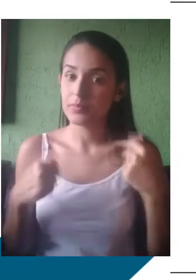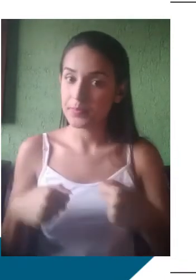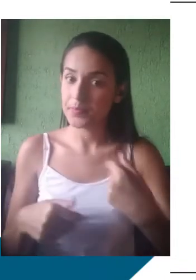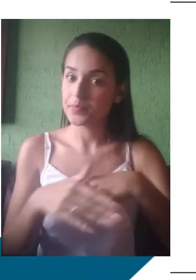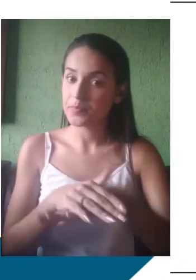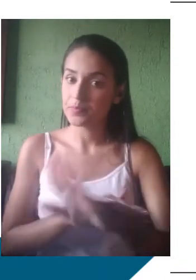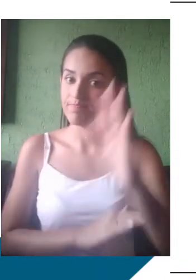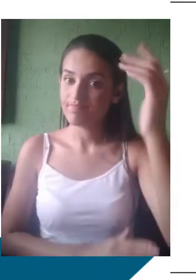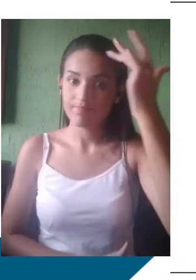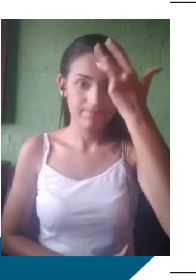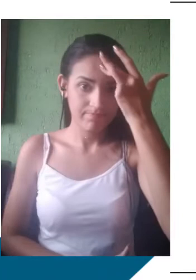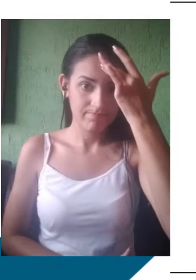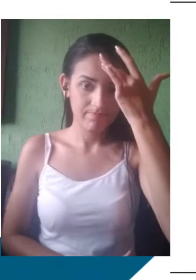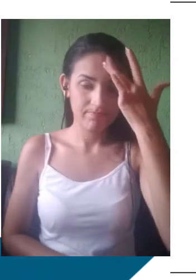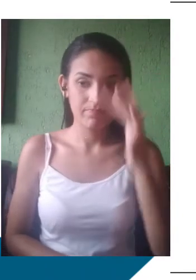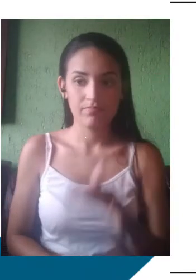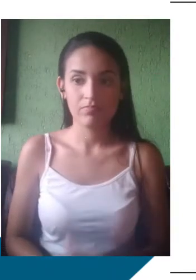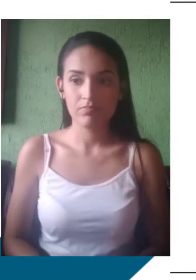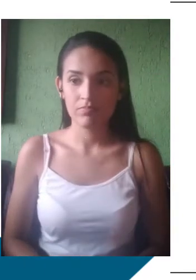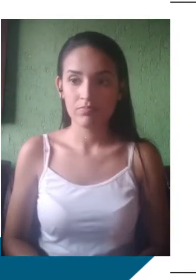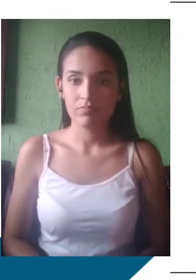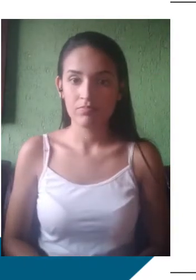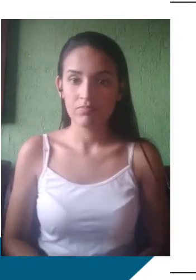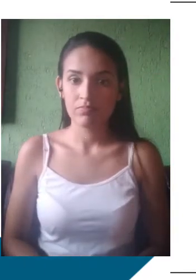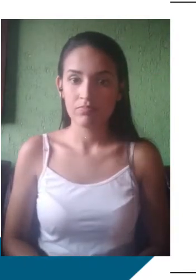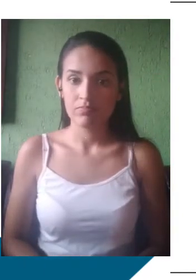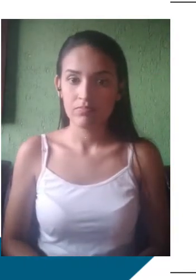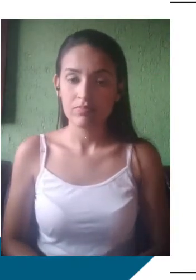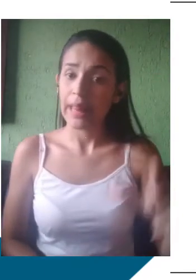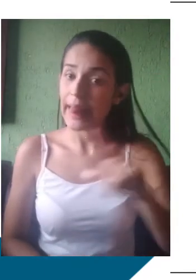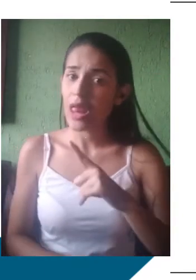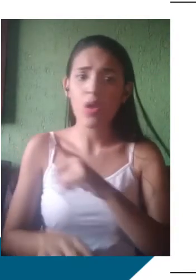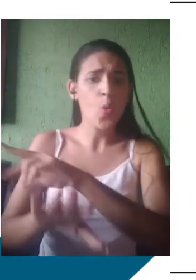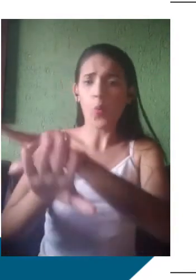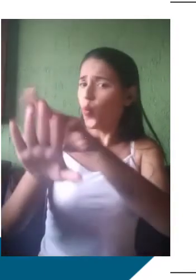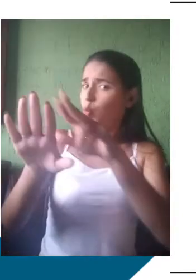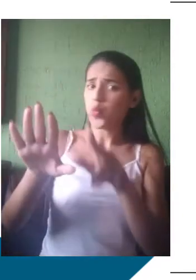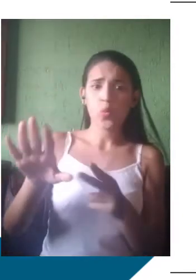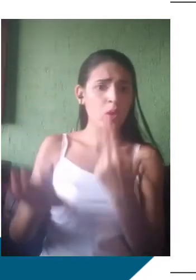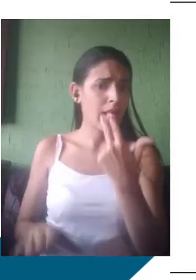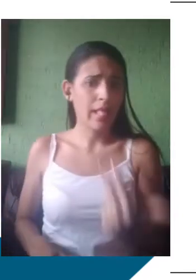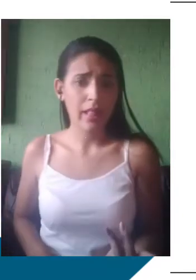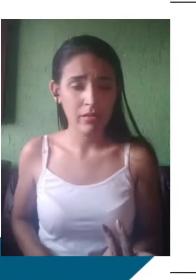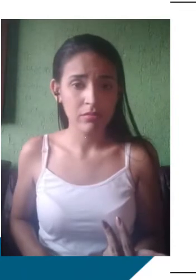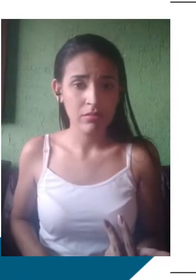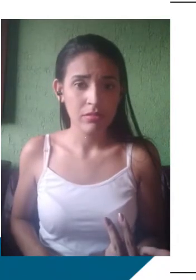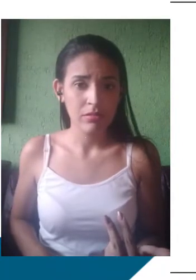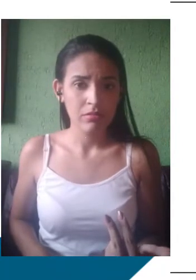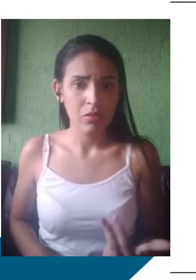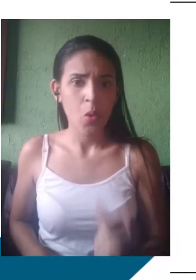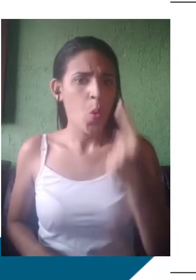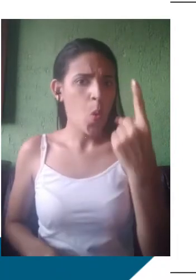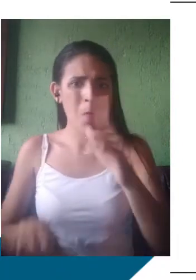variedade é melhor que a outra. Então, se eu digo pra você, né, você fala, sei lá, a gente